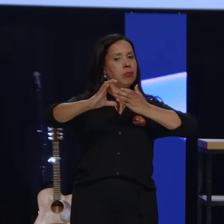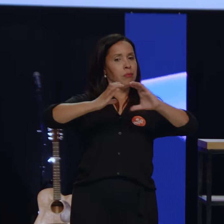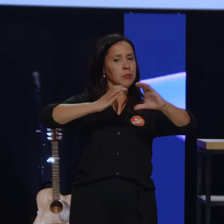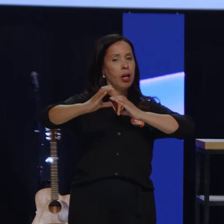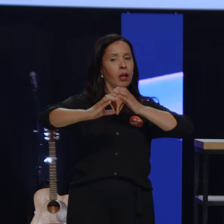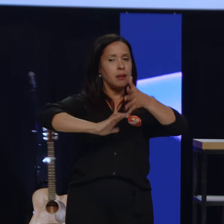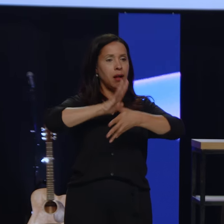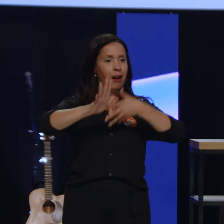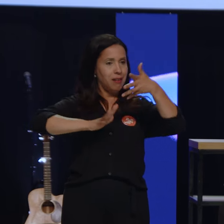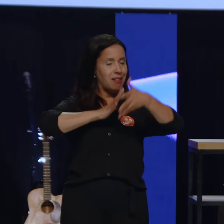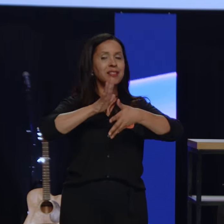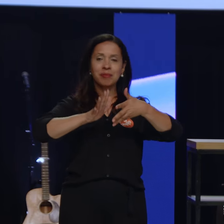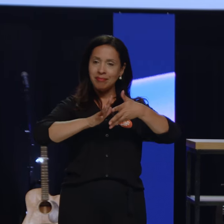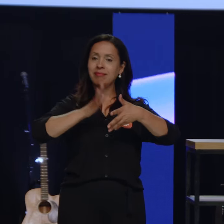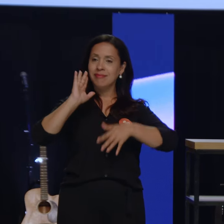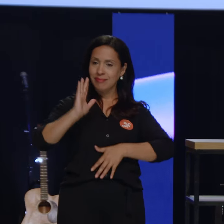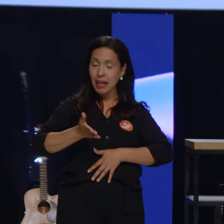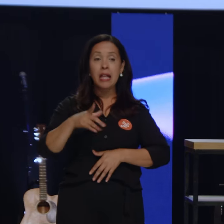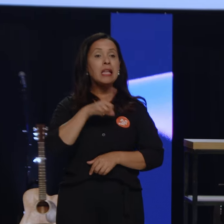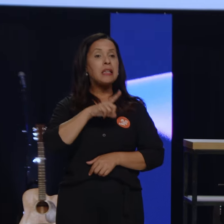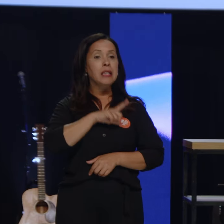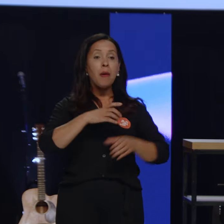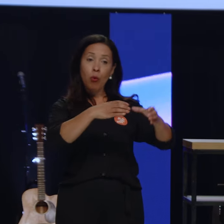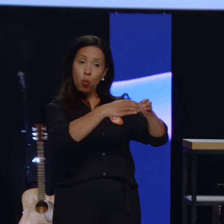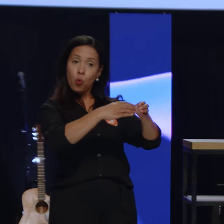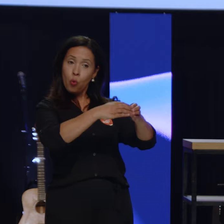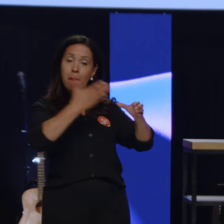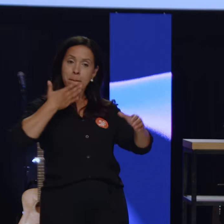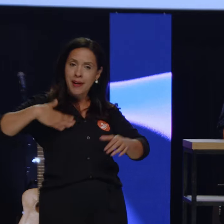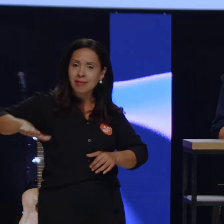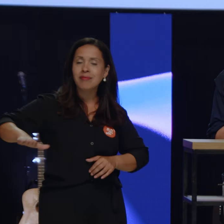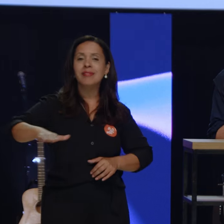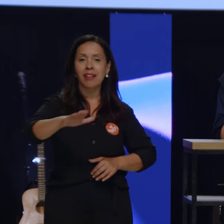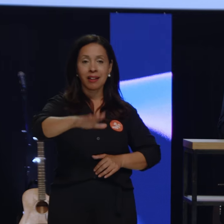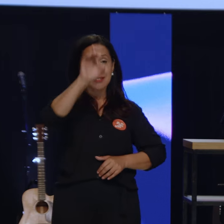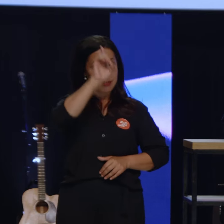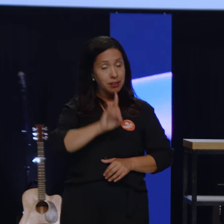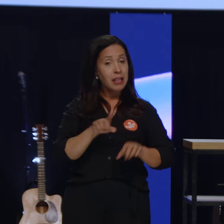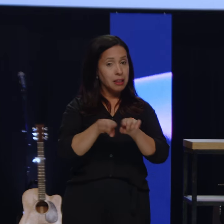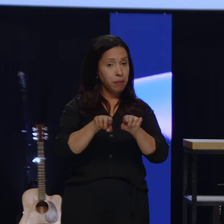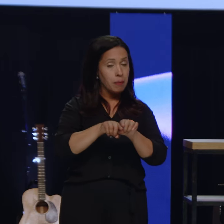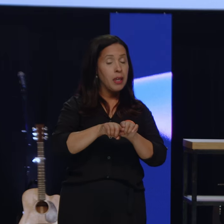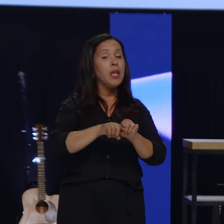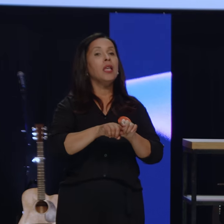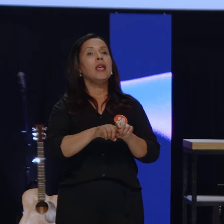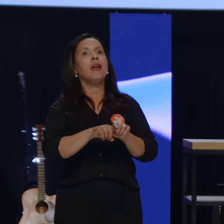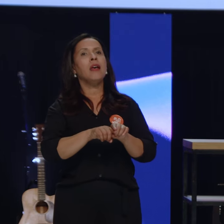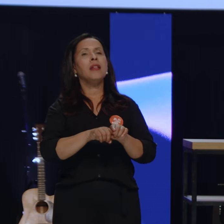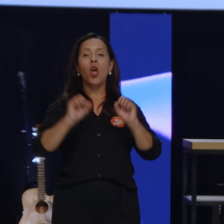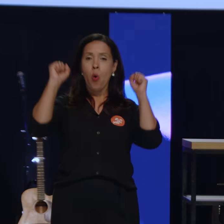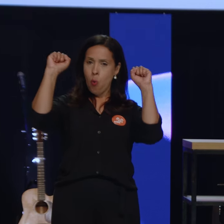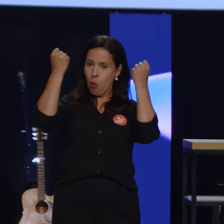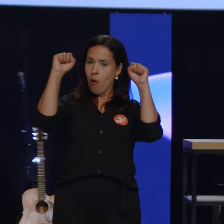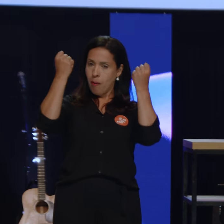com Libras, nós temos o Ignição Plus, falando aí com as crianças de todas as faixas etárias, temos o condicionamento físico